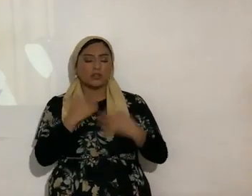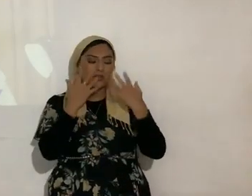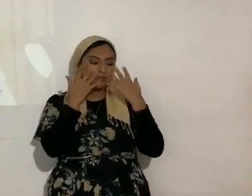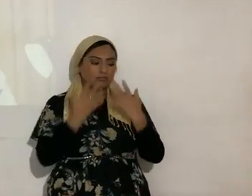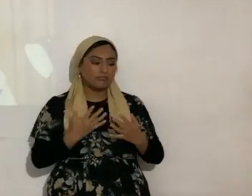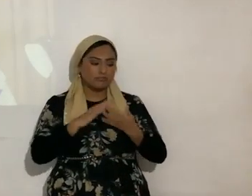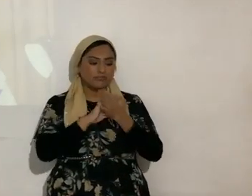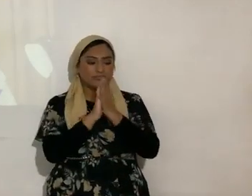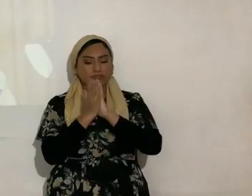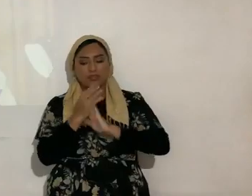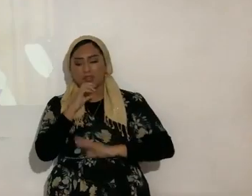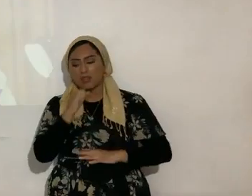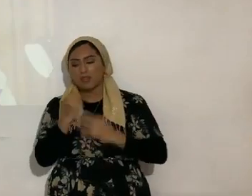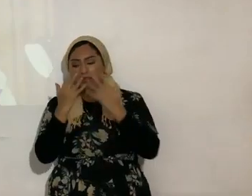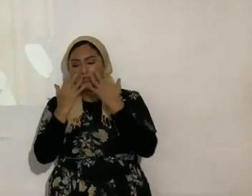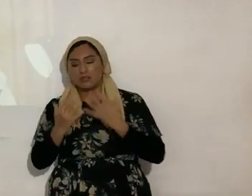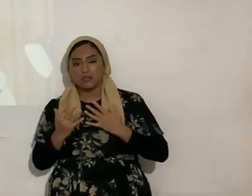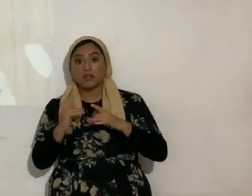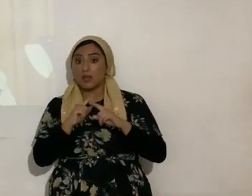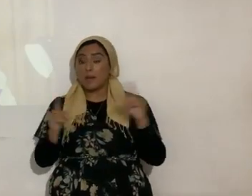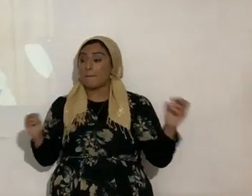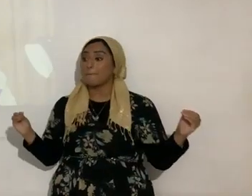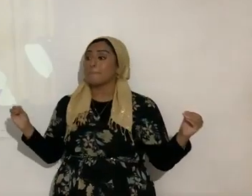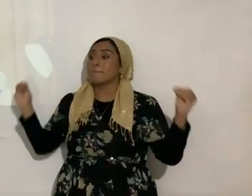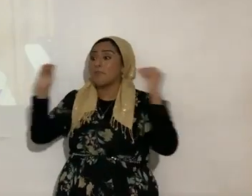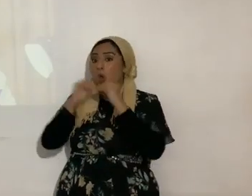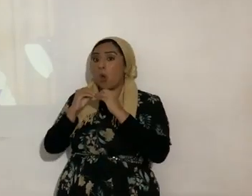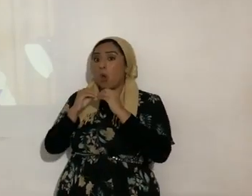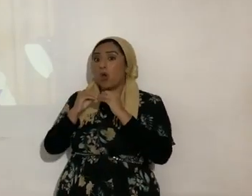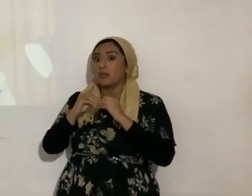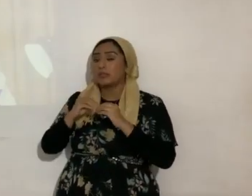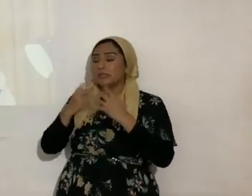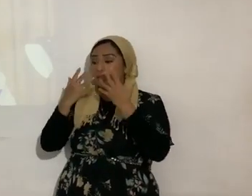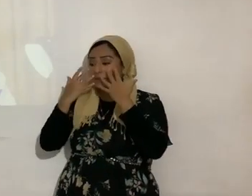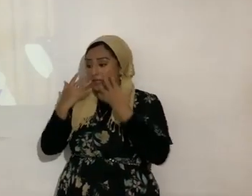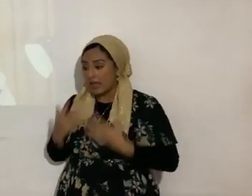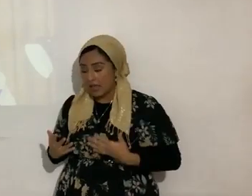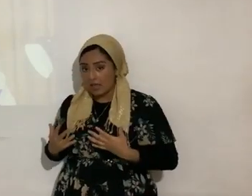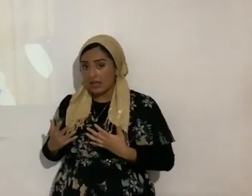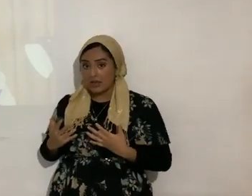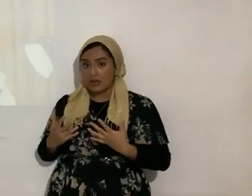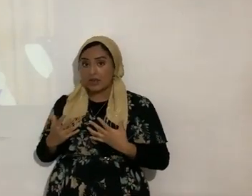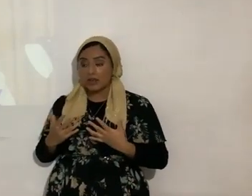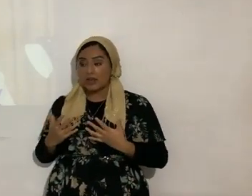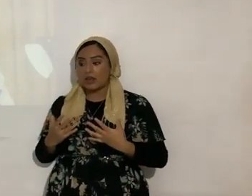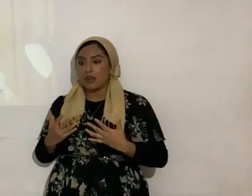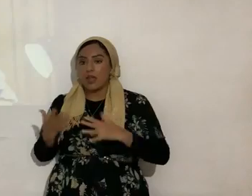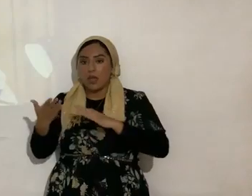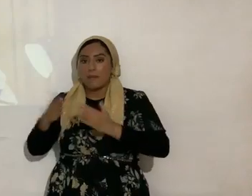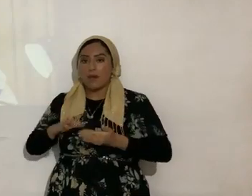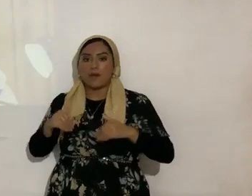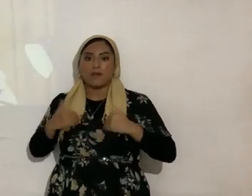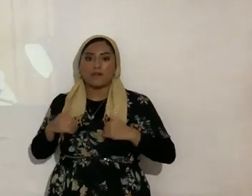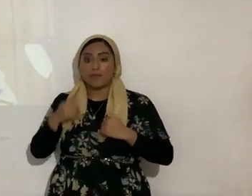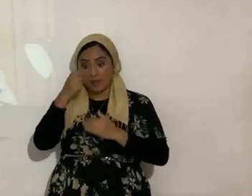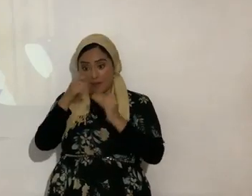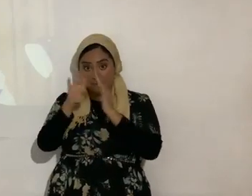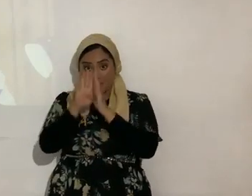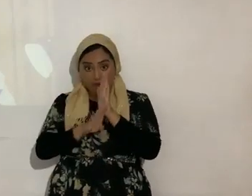más triste es no llegar a hacerlo porque la Biblia marca que es una maldición